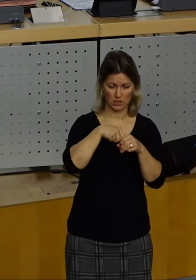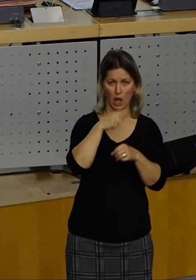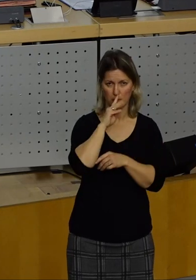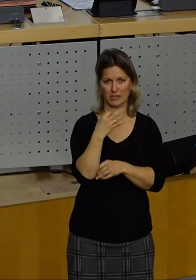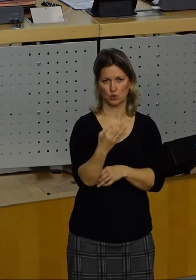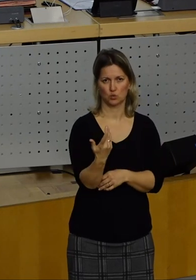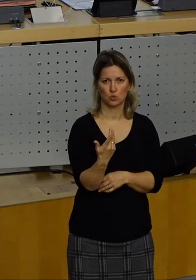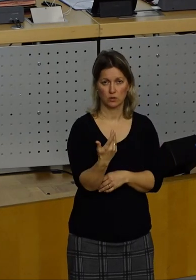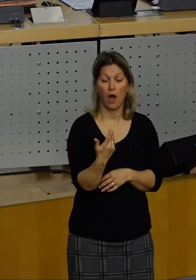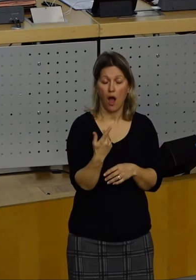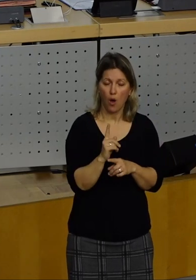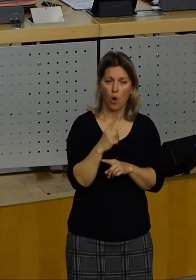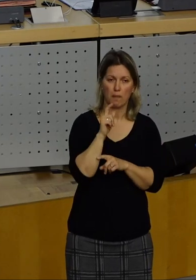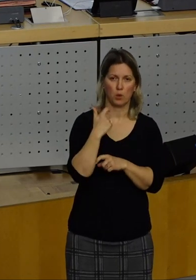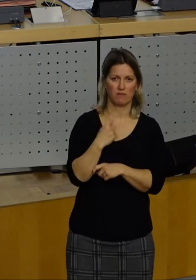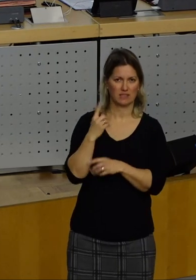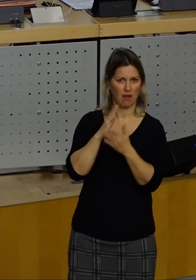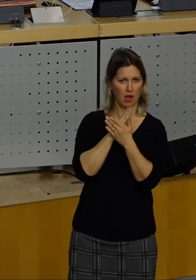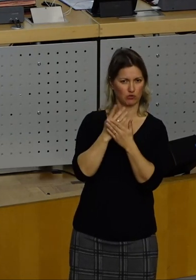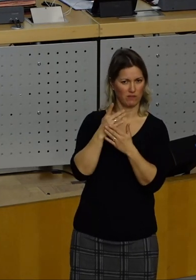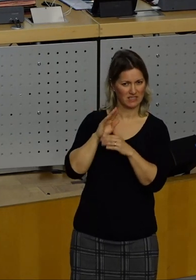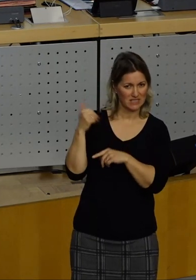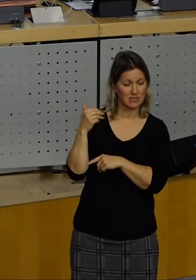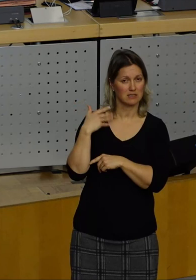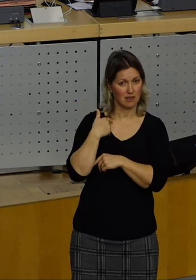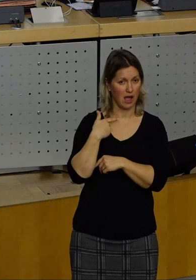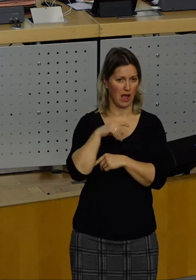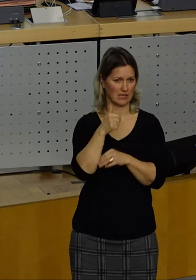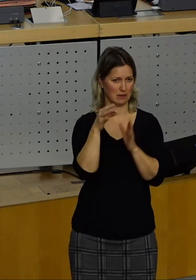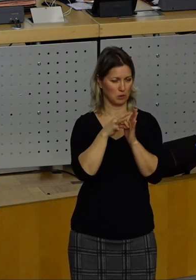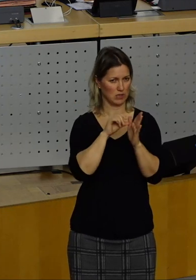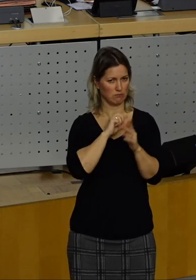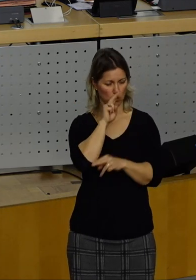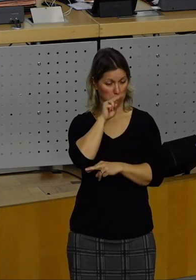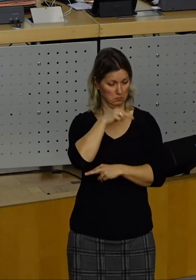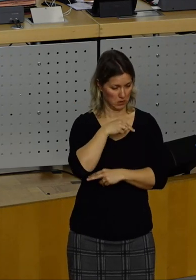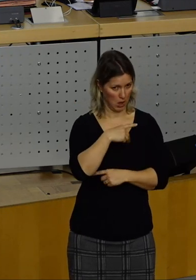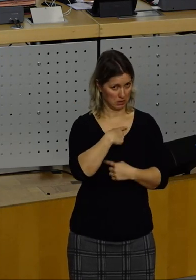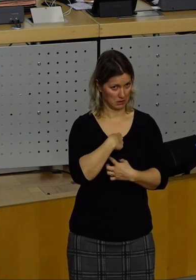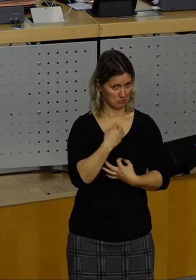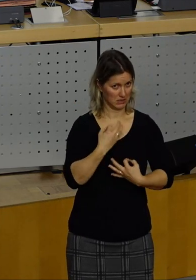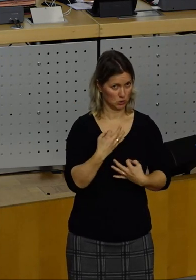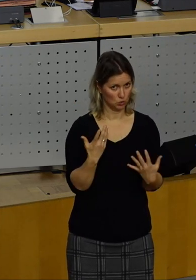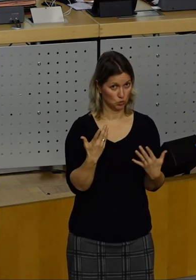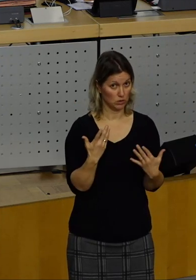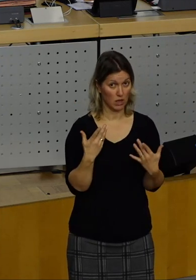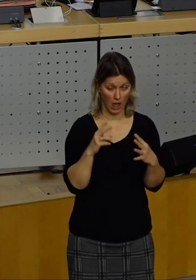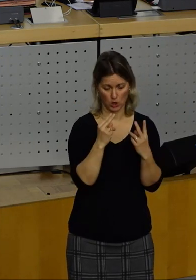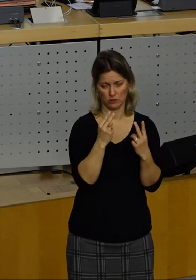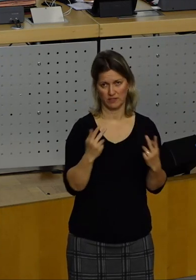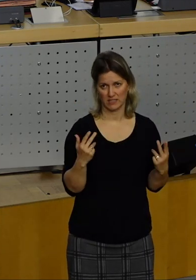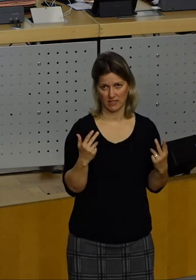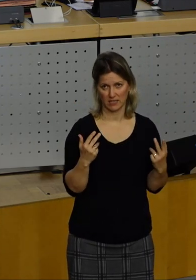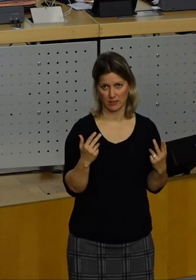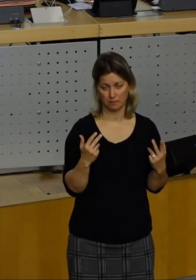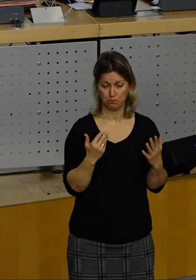Entscheidungen, die der Oberbürgermeister trifft. Das ist der erste Punkt, an dem gearbeitet werden muss. Da könnte man